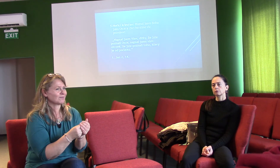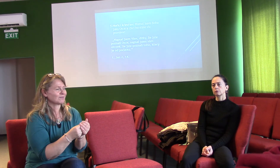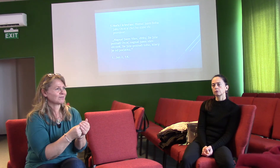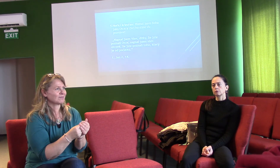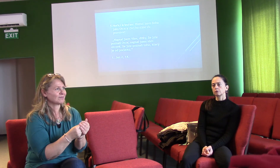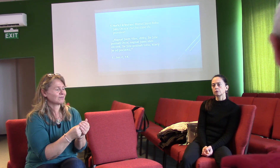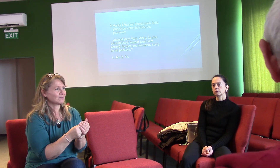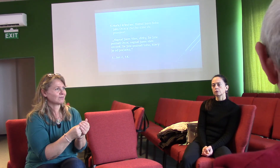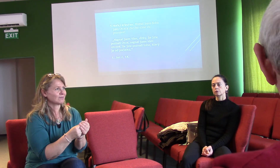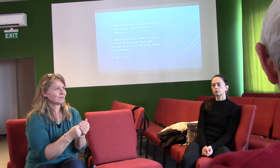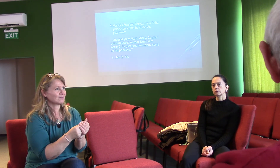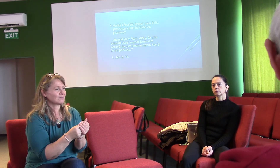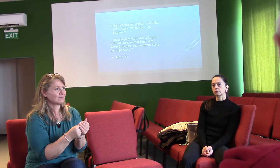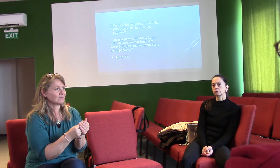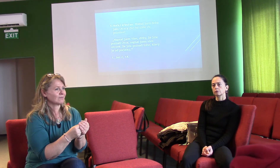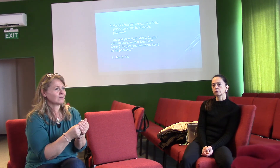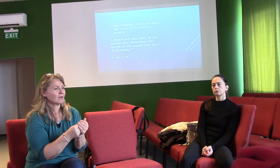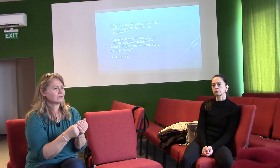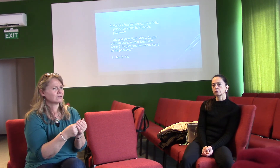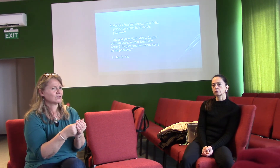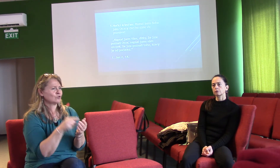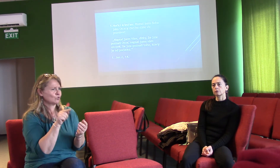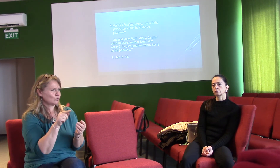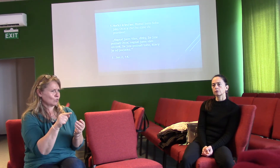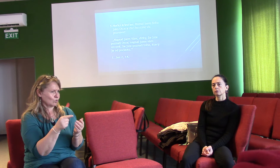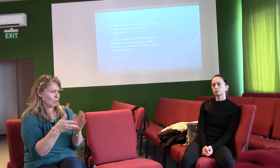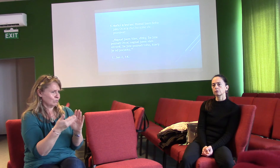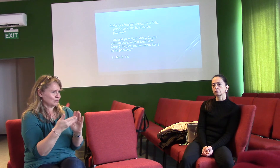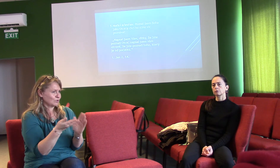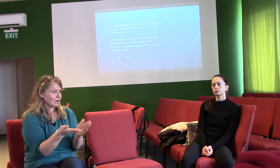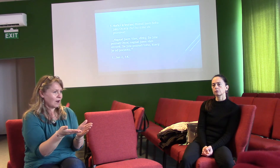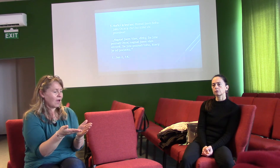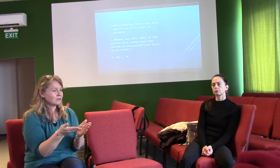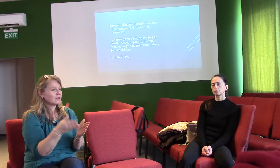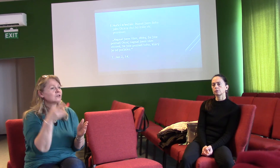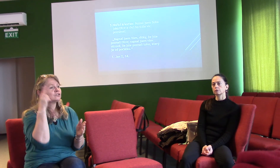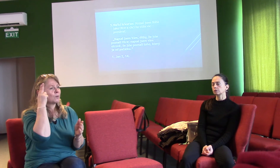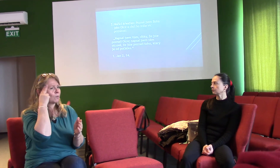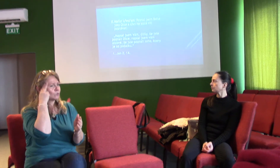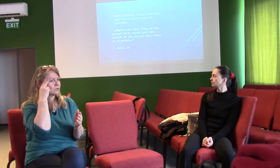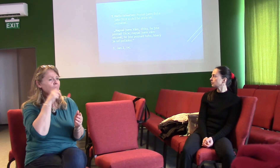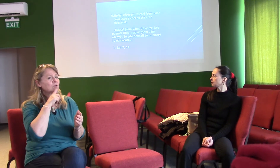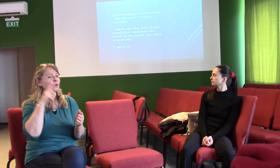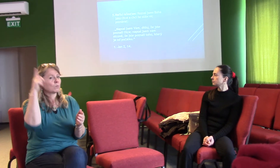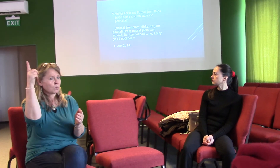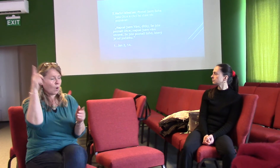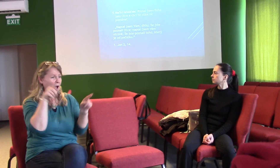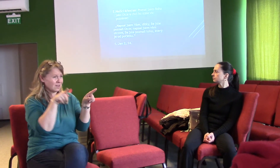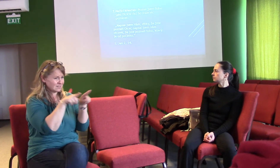Takže tady z toho vidíme, že poznání Boha není totéž, co poznání